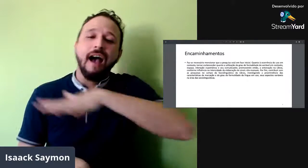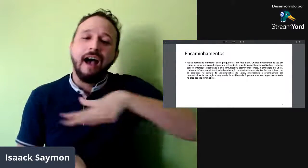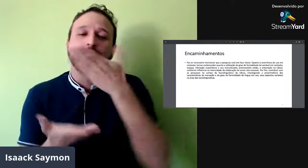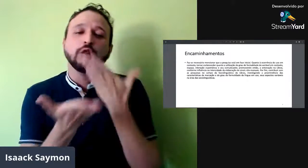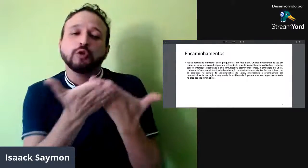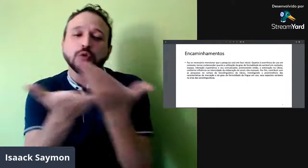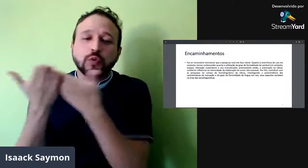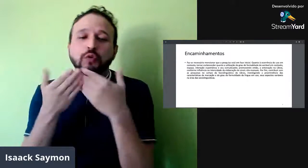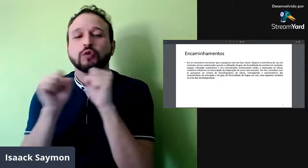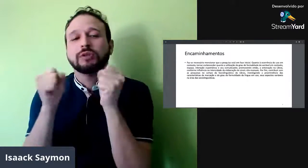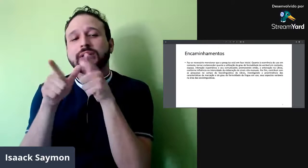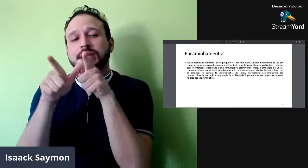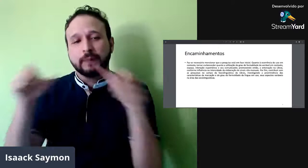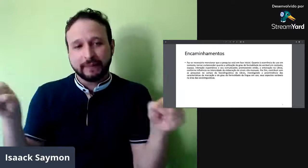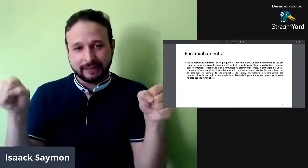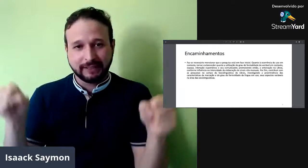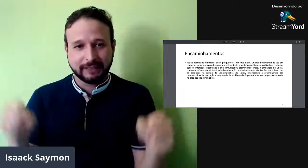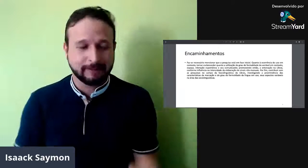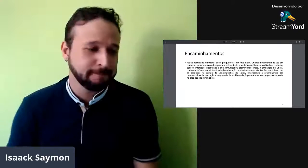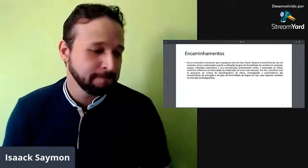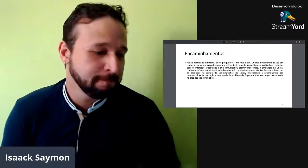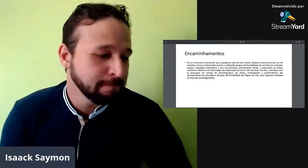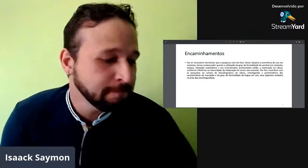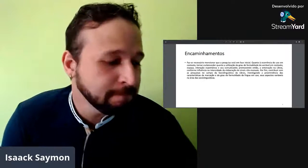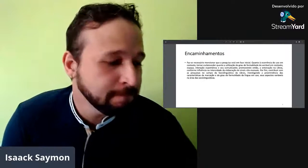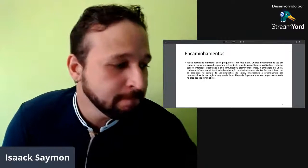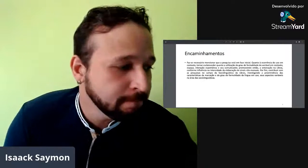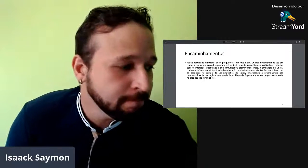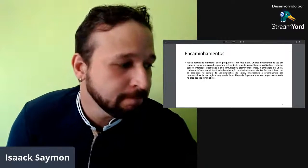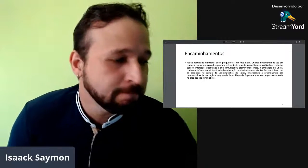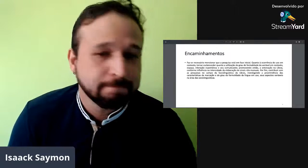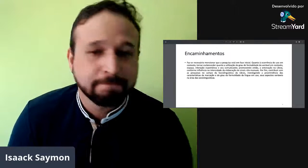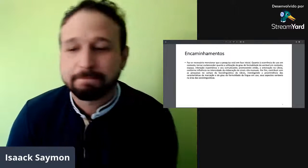uso, e os seus aspectos variáveis na área da sociolinguística.